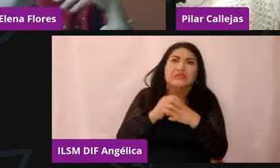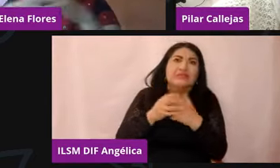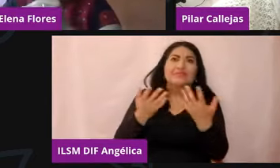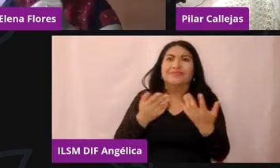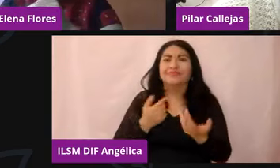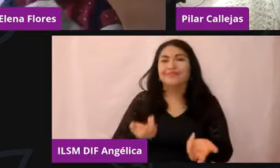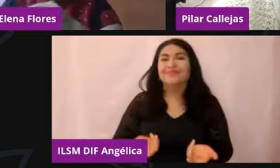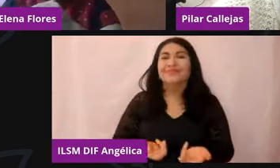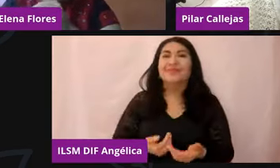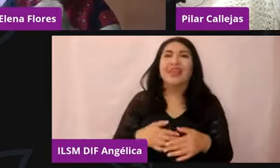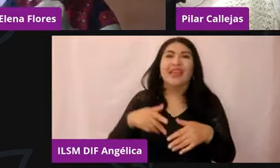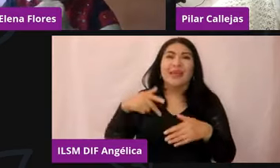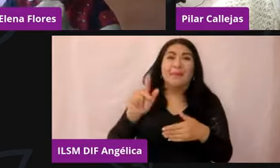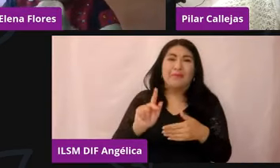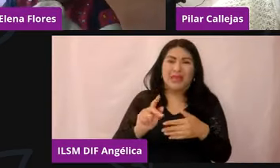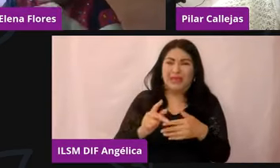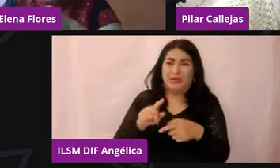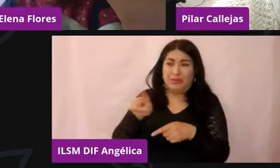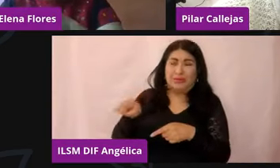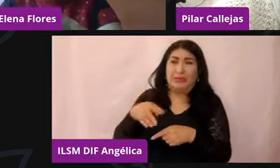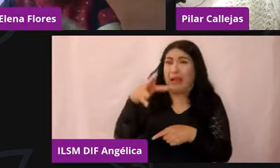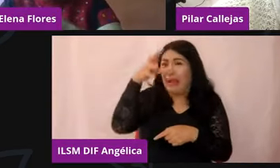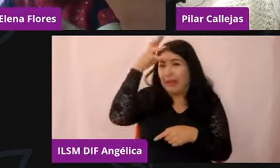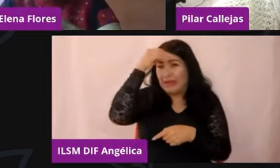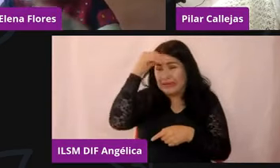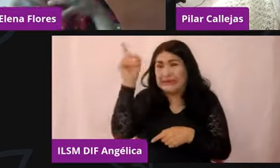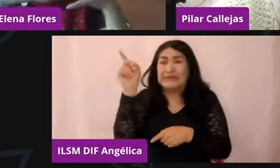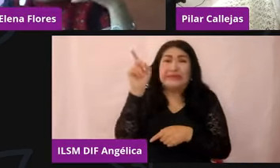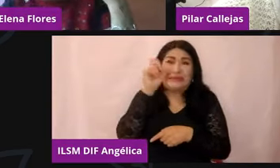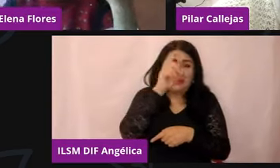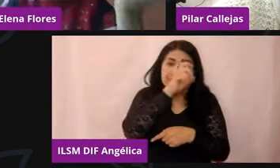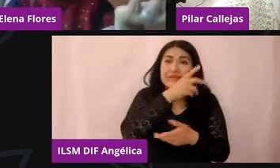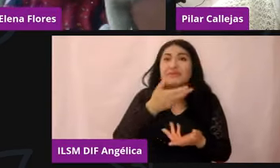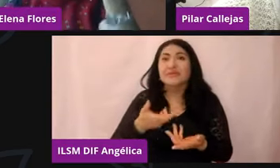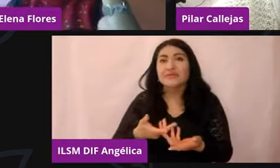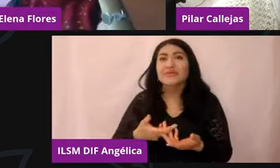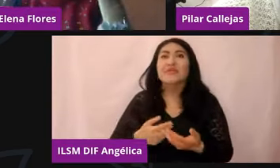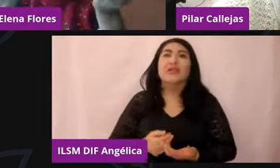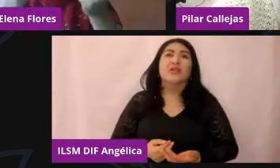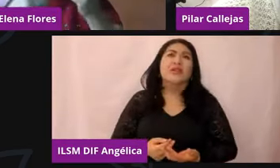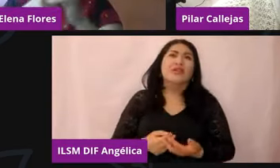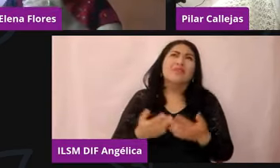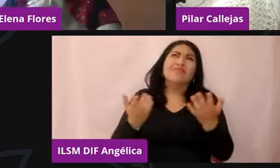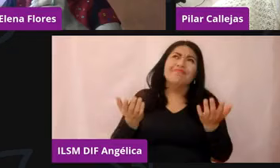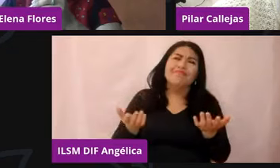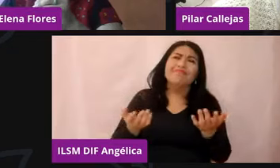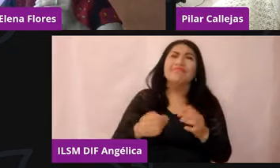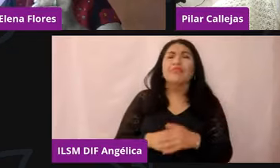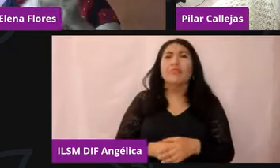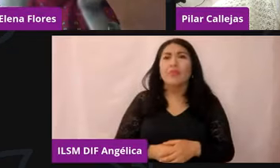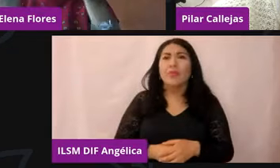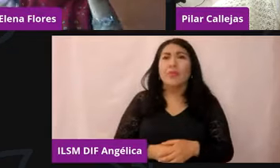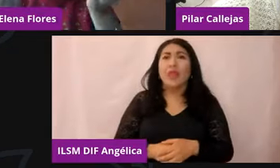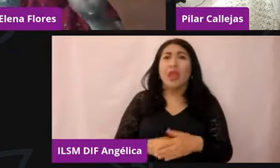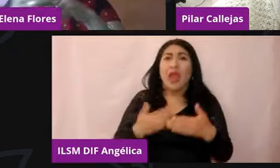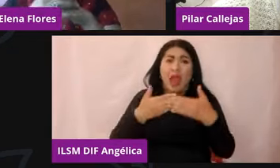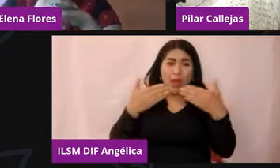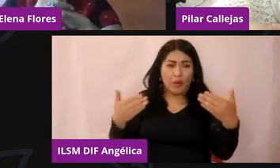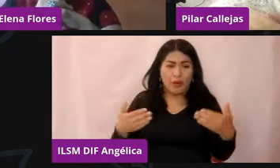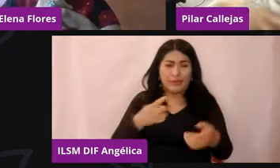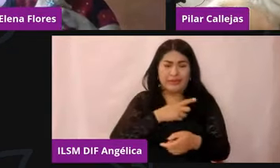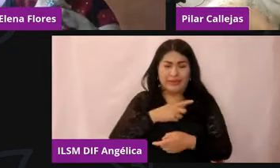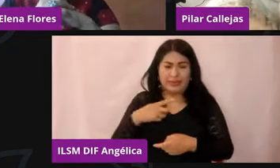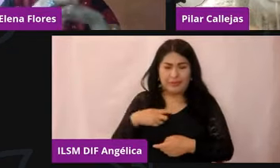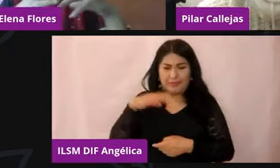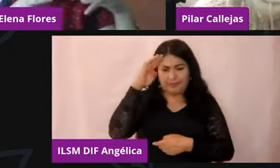la adquisición de los aprendizajes, doctora, y entonces sería medir o poner en una